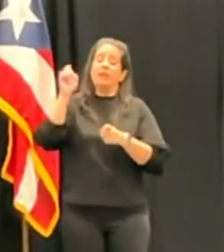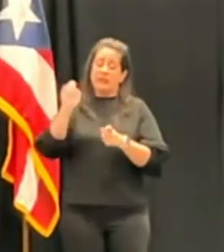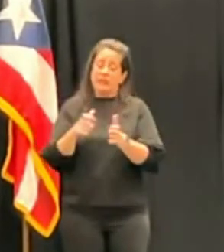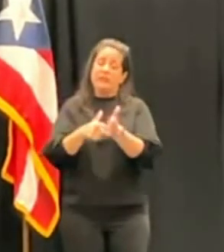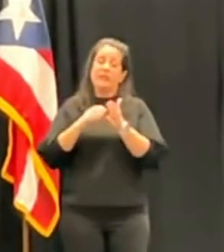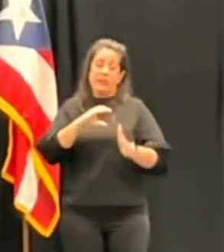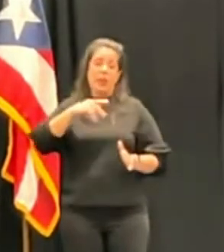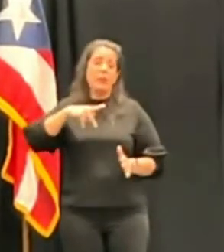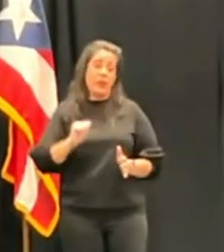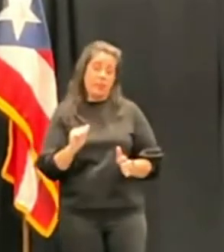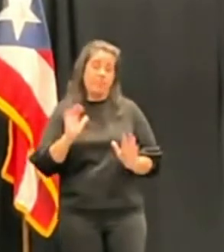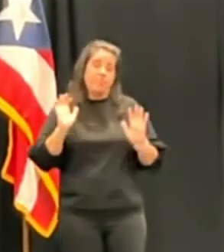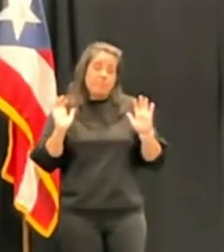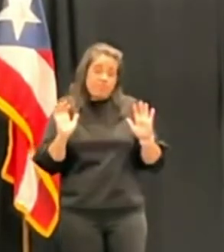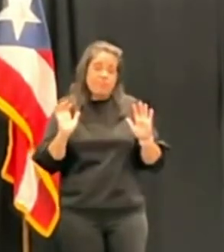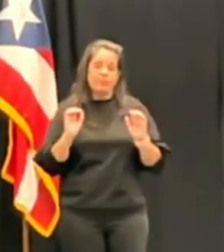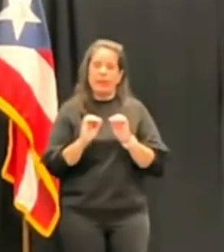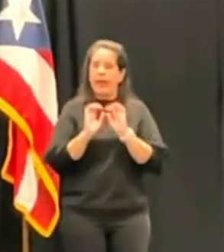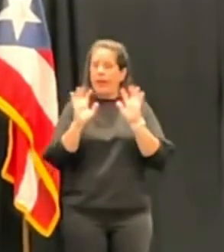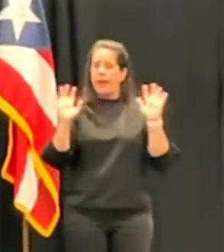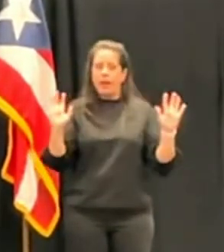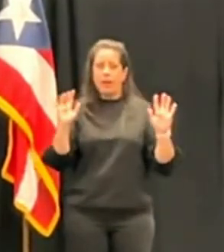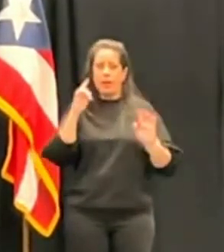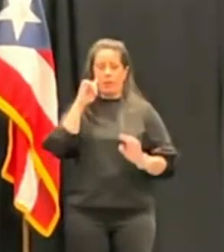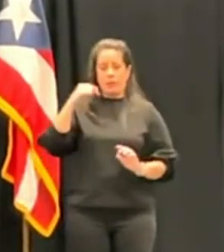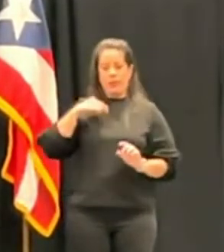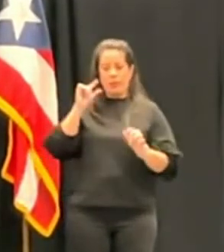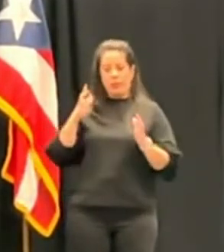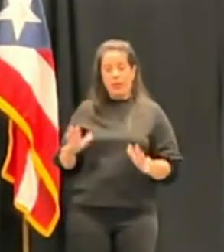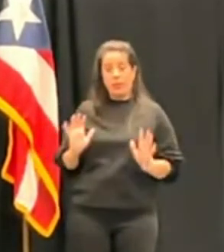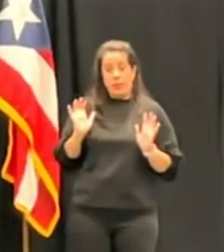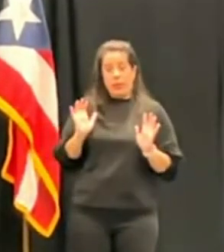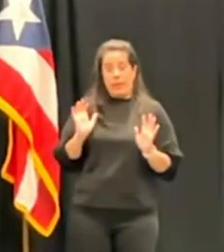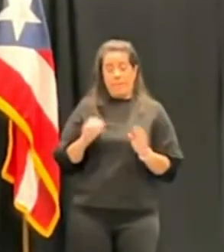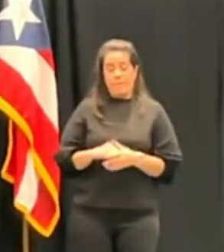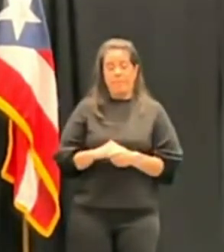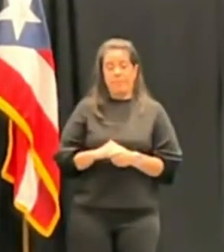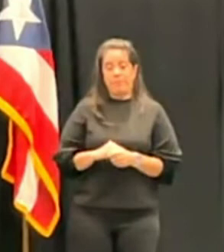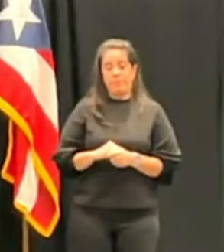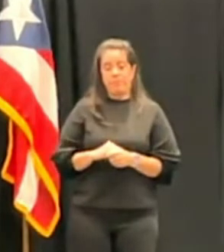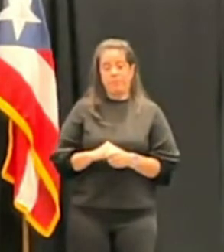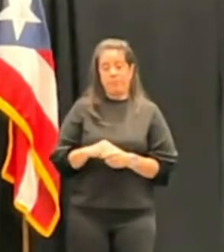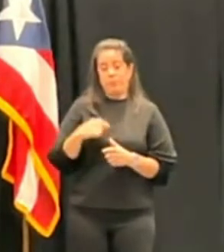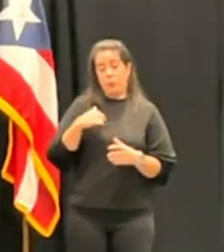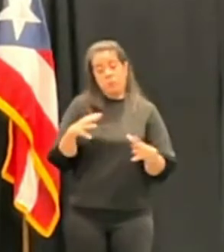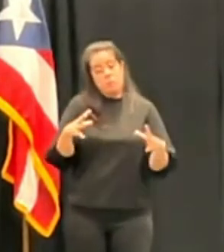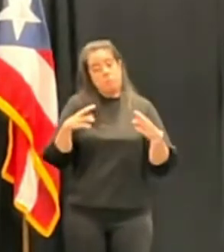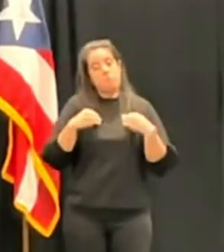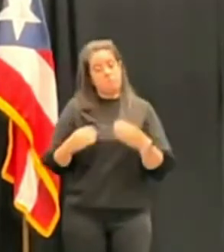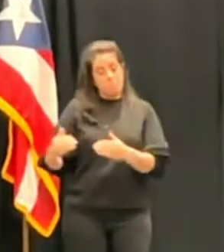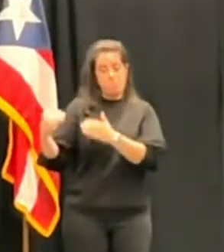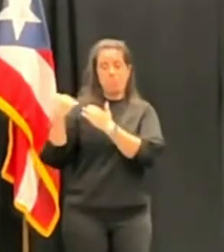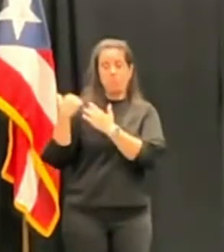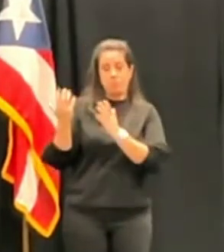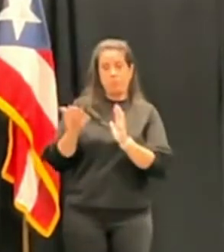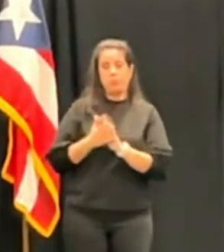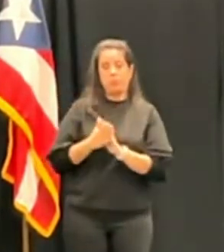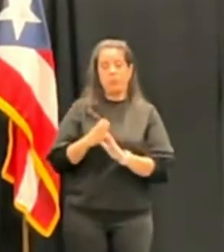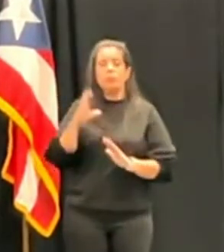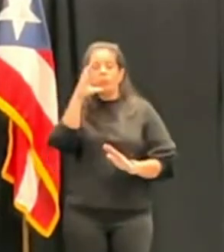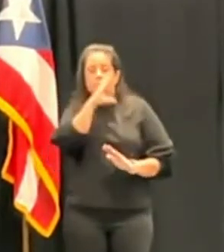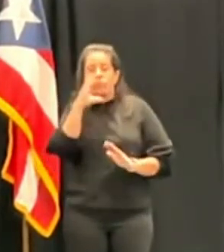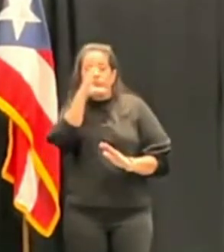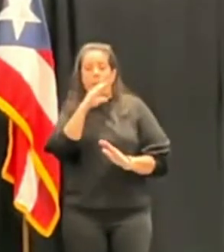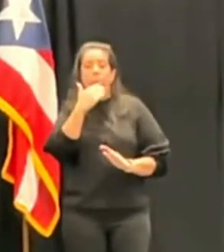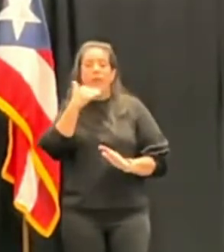el precedente era muy claro para mí como gobernadora así que yo asumí la responsabilidad de buscar los